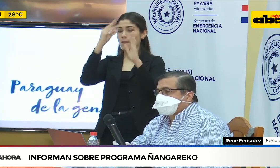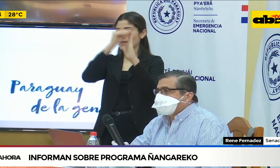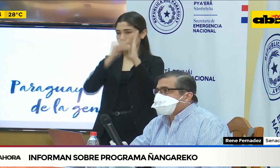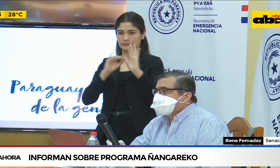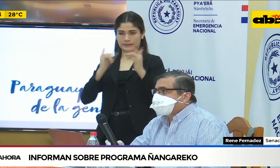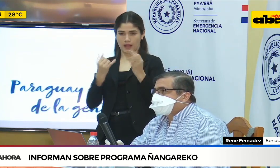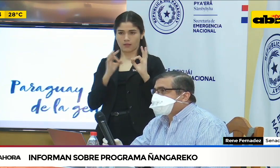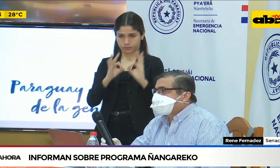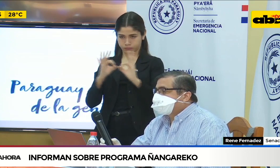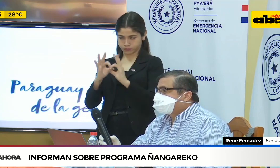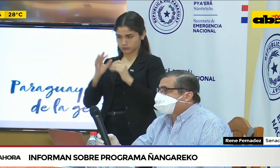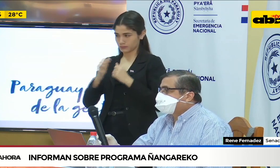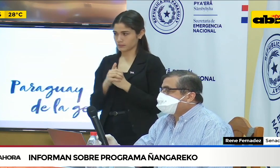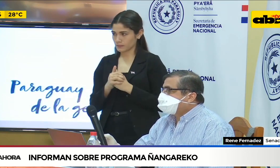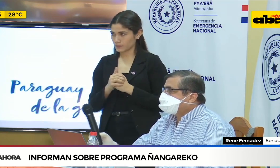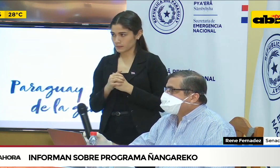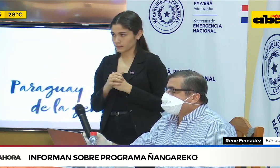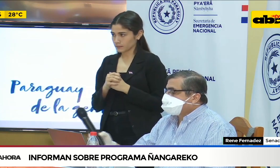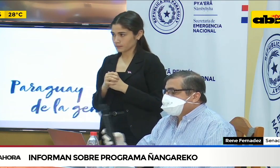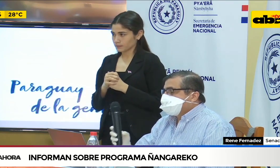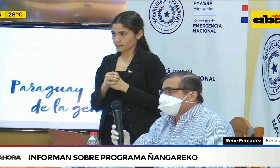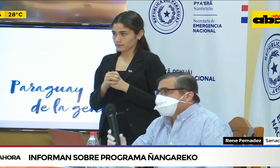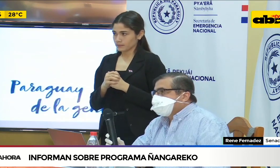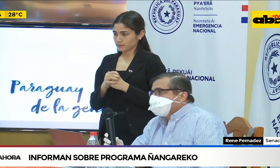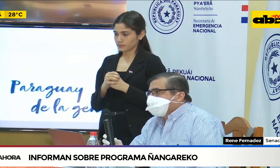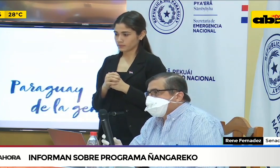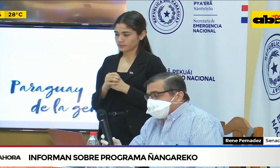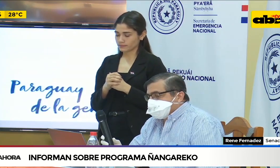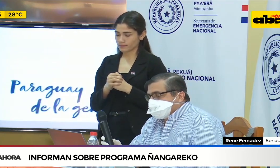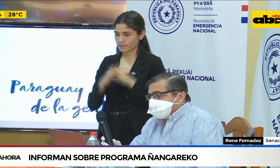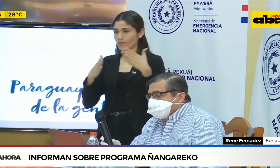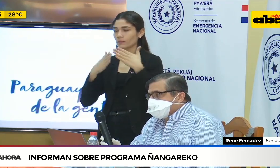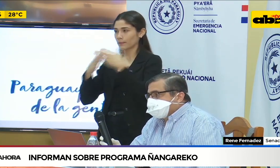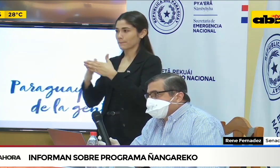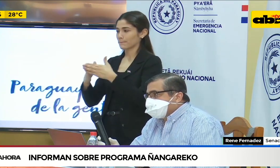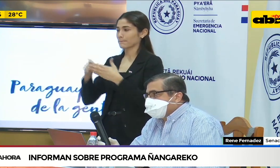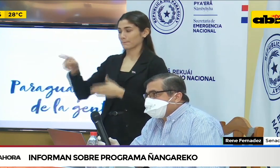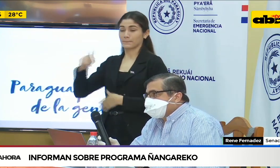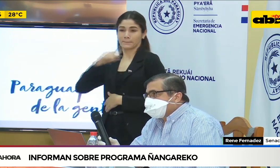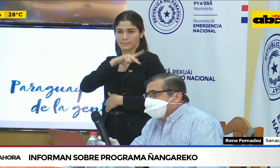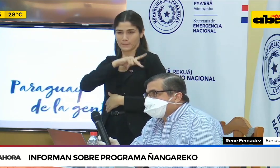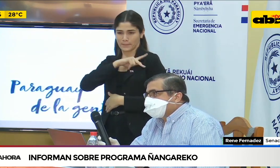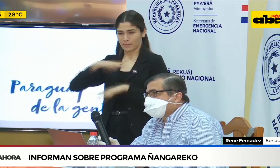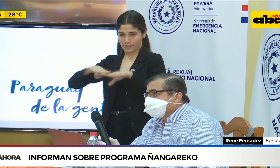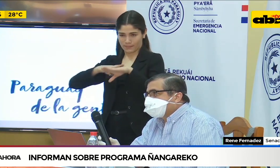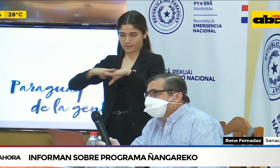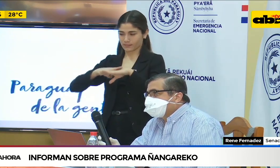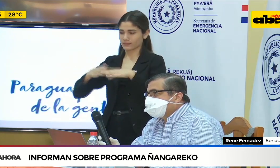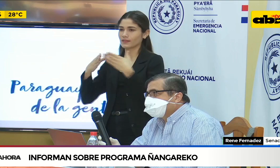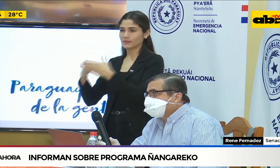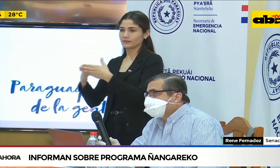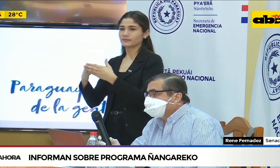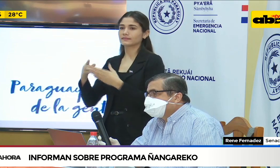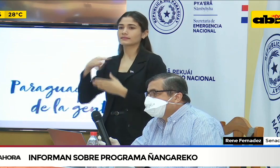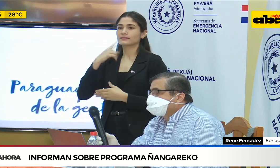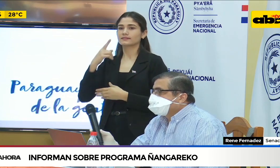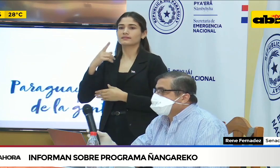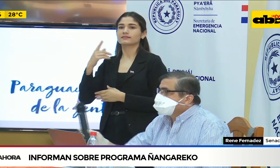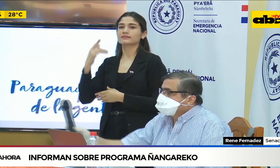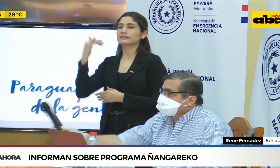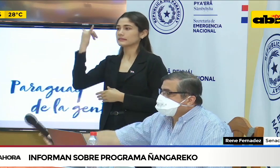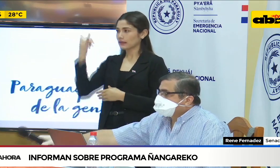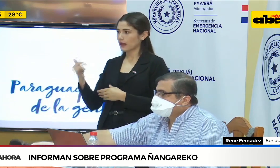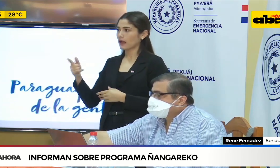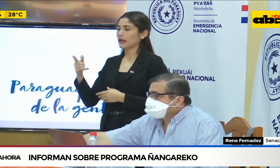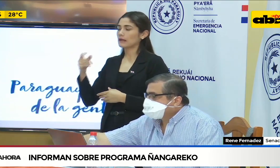Ministro, vuelvo a insistir sobre estas cuestiones que llegan. La gente dice en el WhatsApp de nuestra empresa, llegaba la gente, le llega el mensaje de la noche,